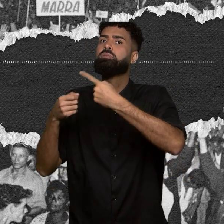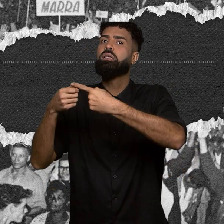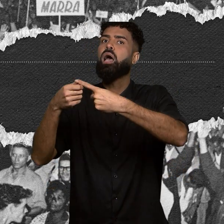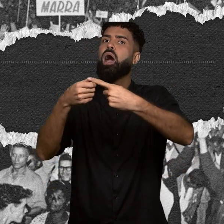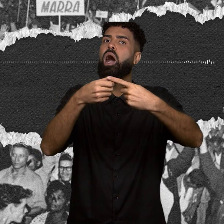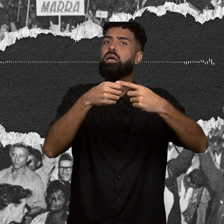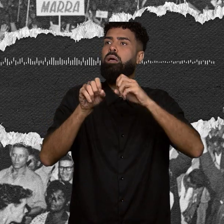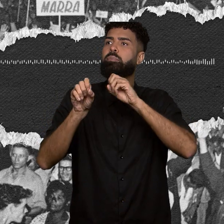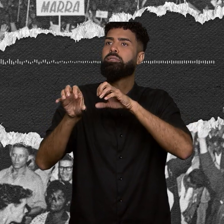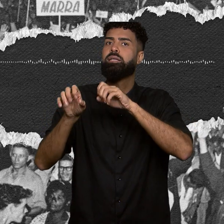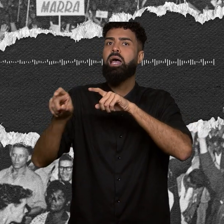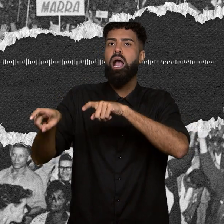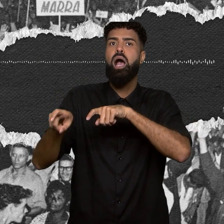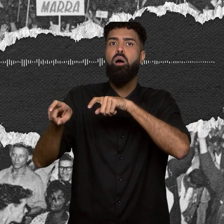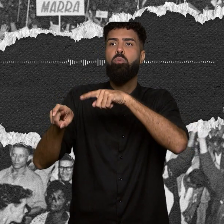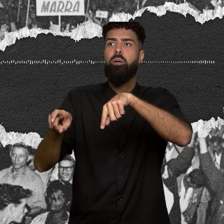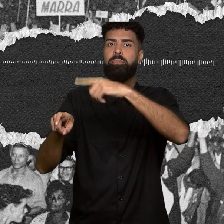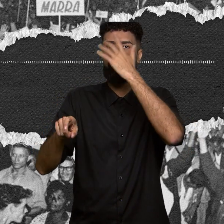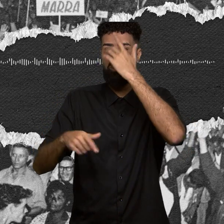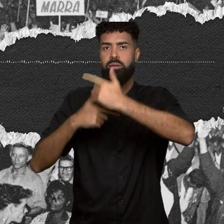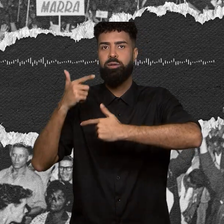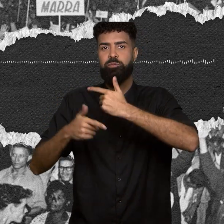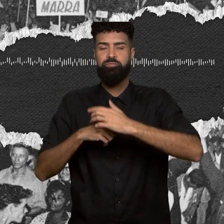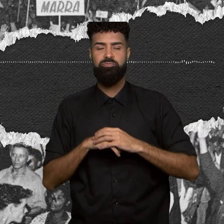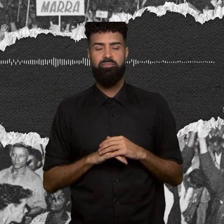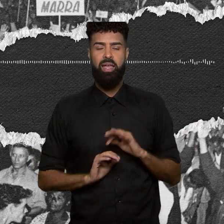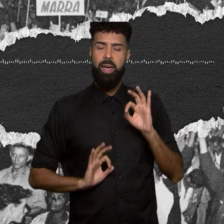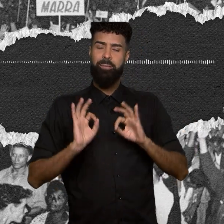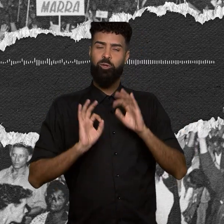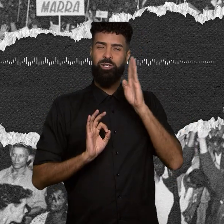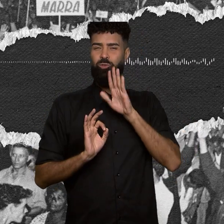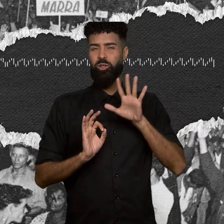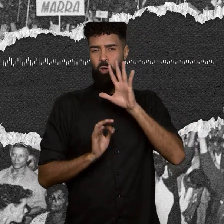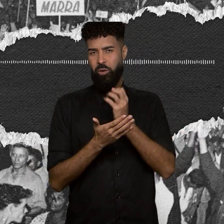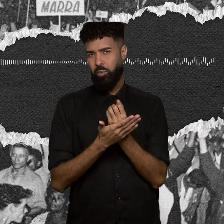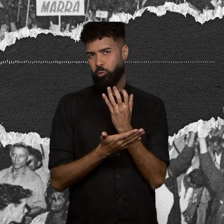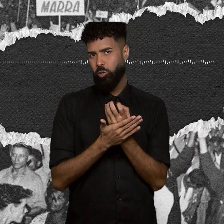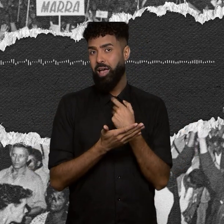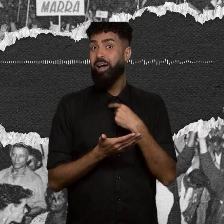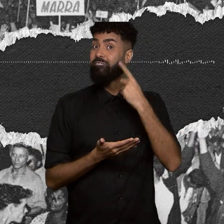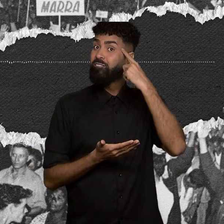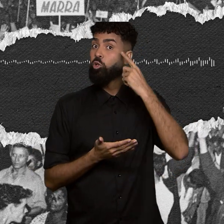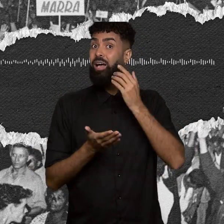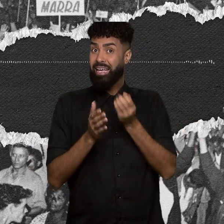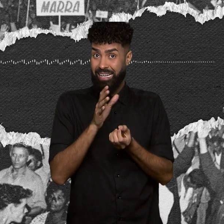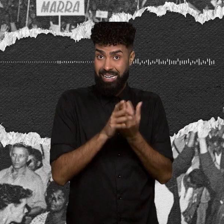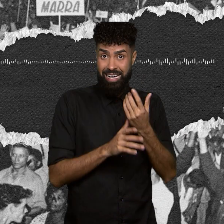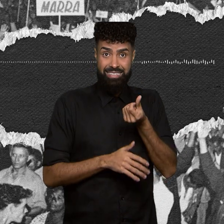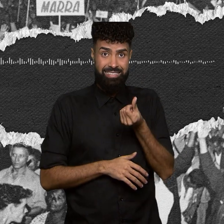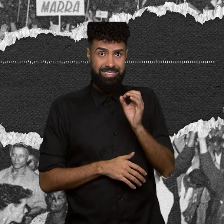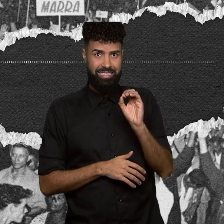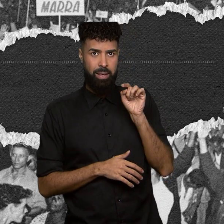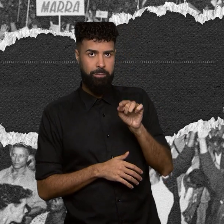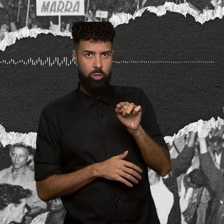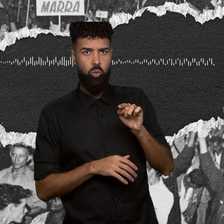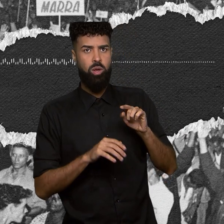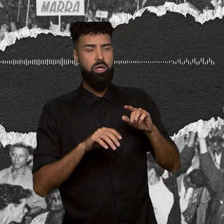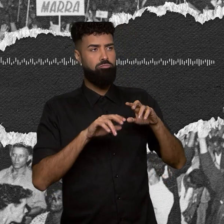trabalhadores. O Plano Nacional de Alfabetização previa a criação de 60 mil círculos de cultura em todo o país e